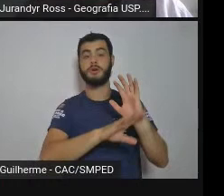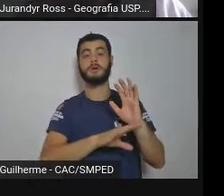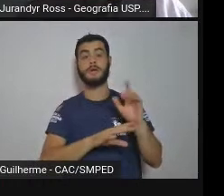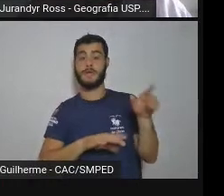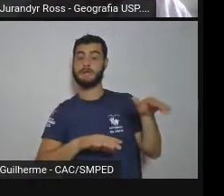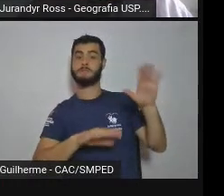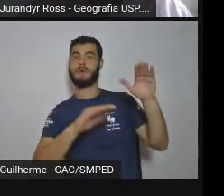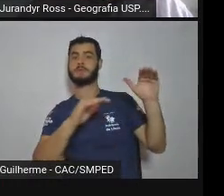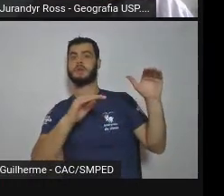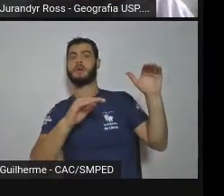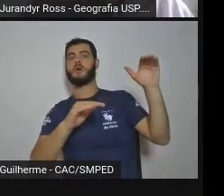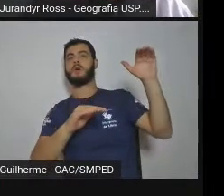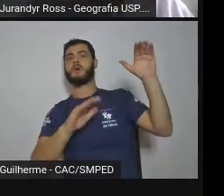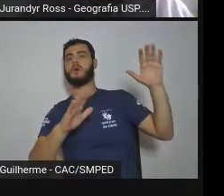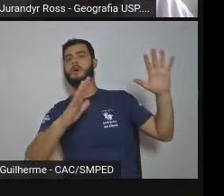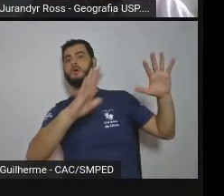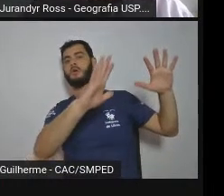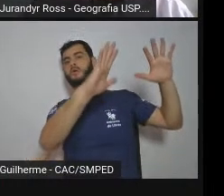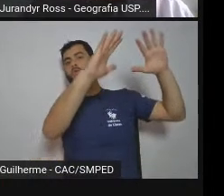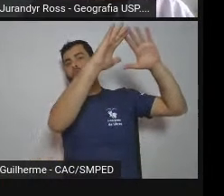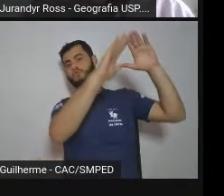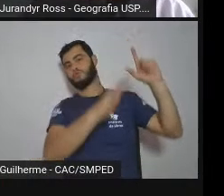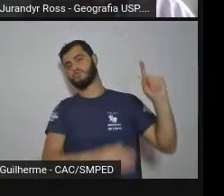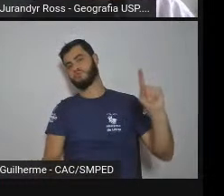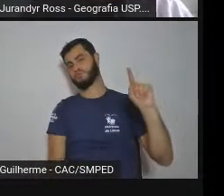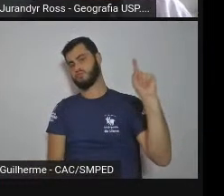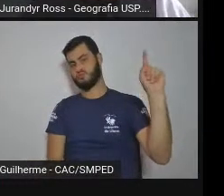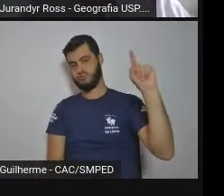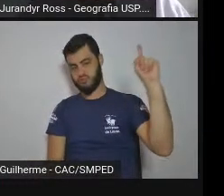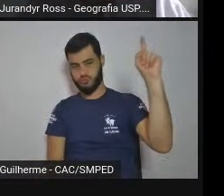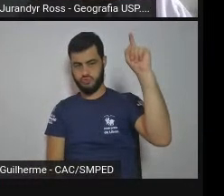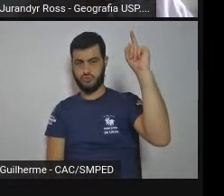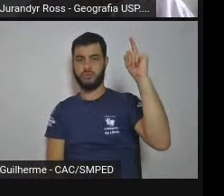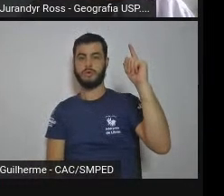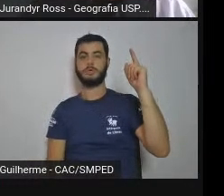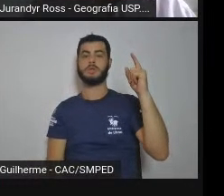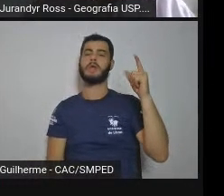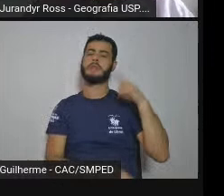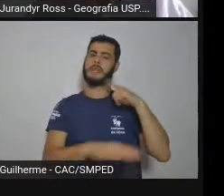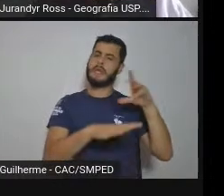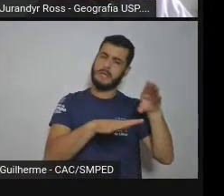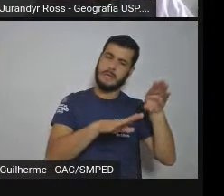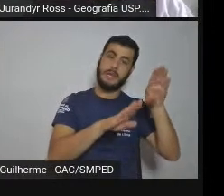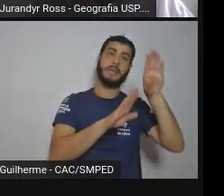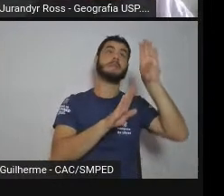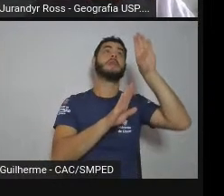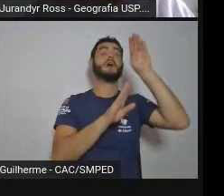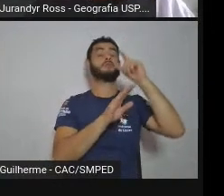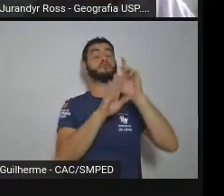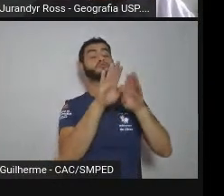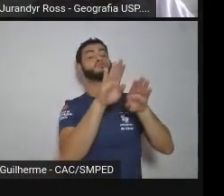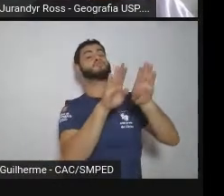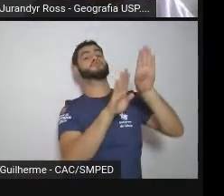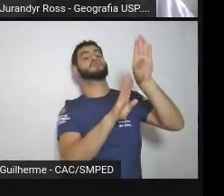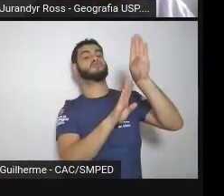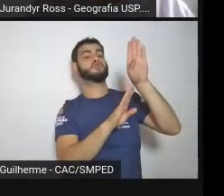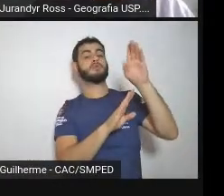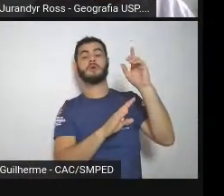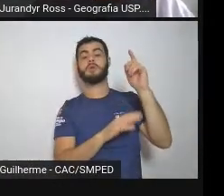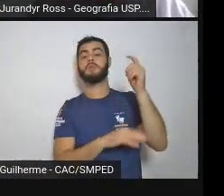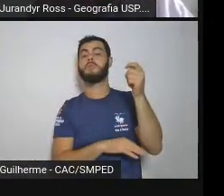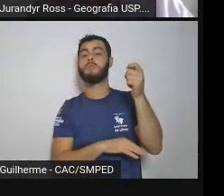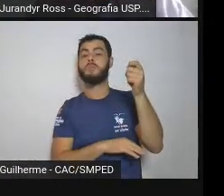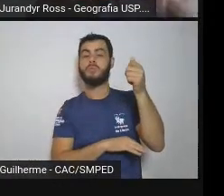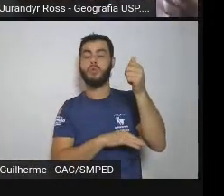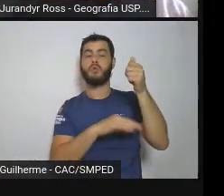área de relevo aguçado, de vertentes muito inclinadas e sem a presença praticamente de solos e